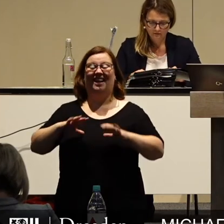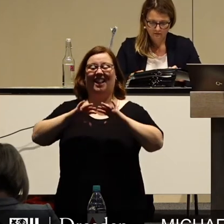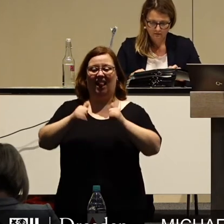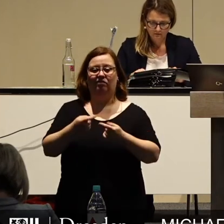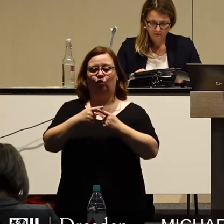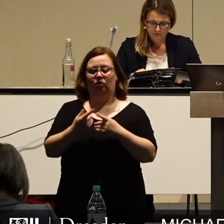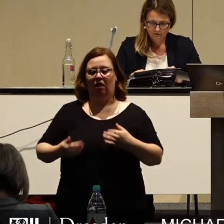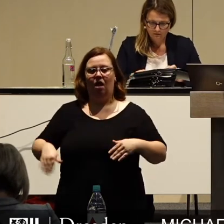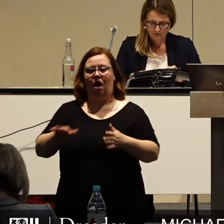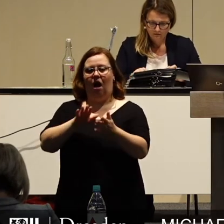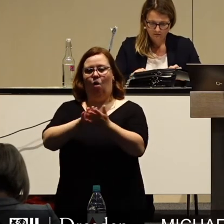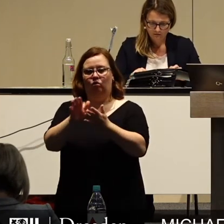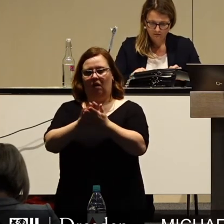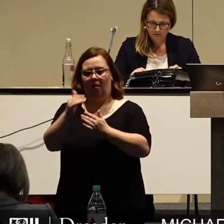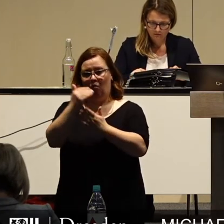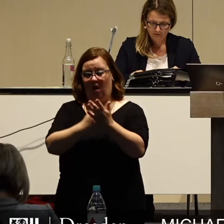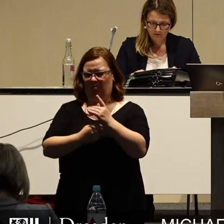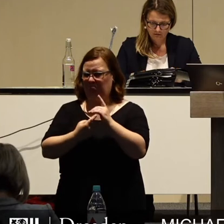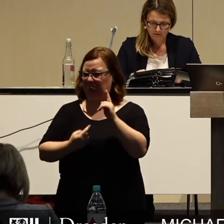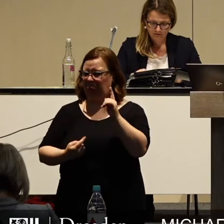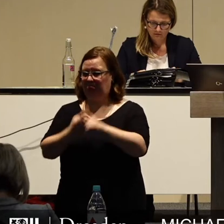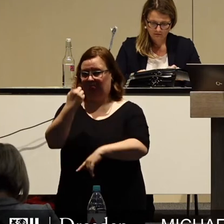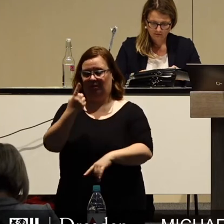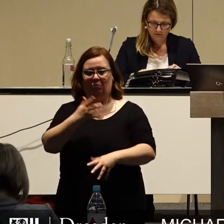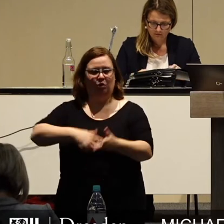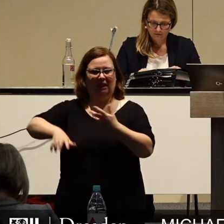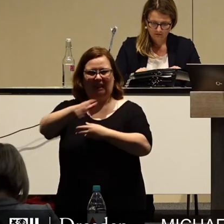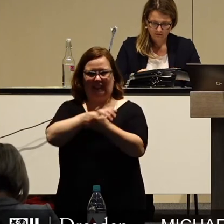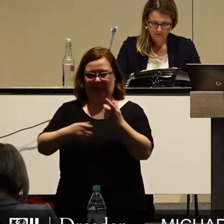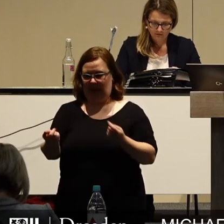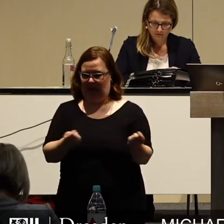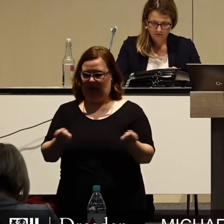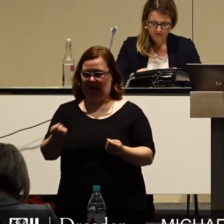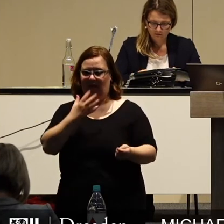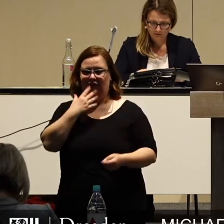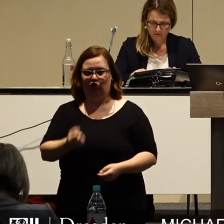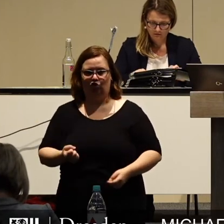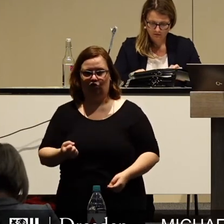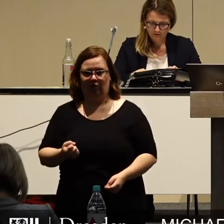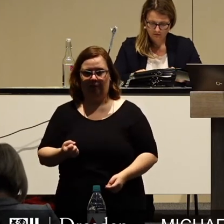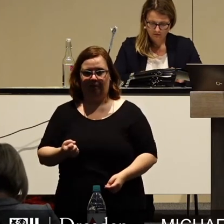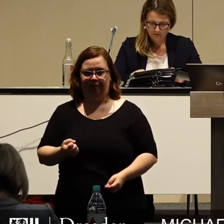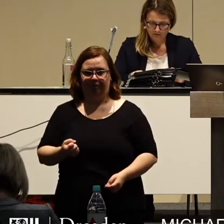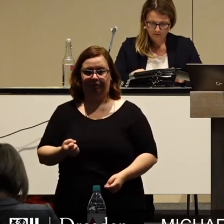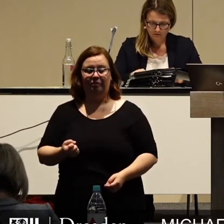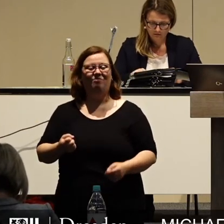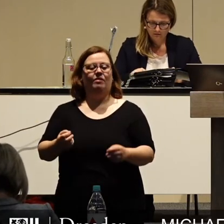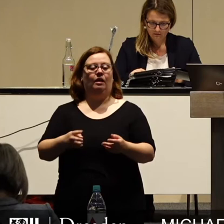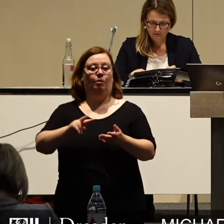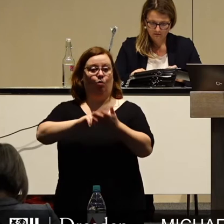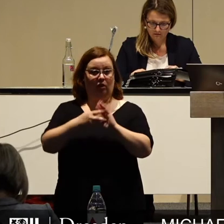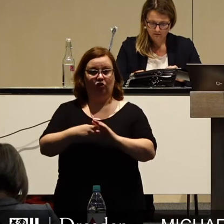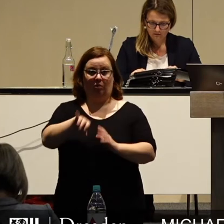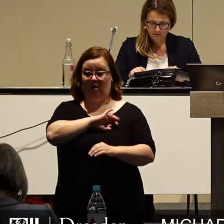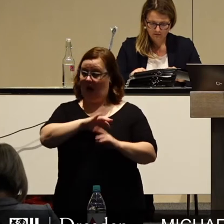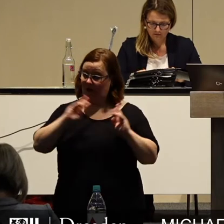Ausgabenprogramm in schwindelerregender Höhe gegen die Krise anzusteuern. Alle relevanten politischen Parteien sind